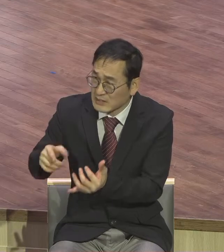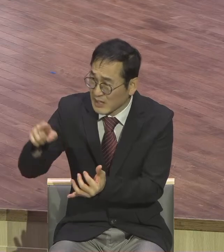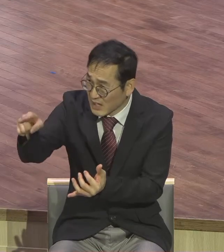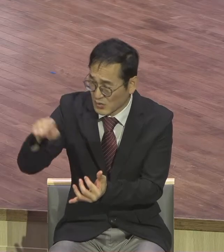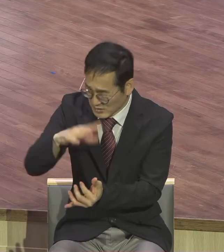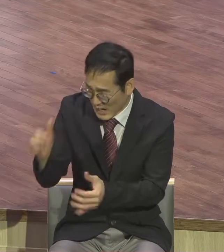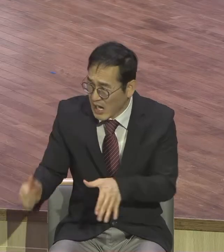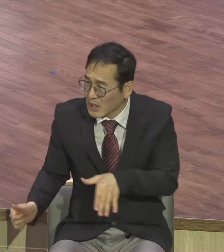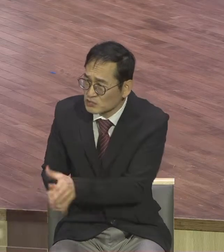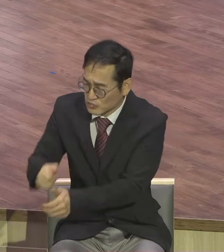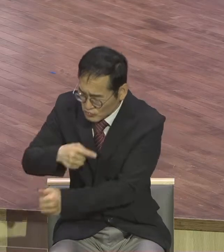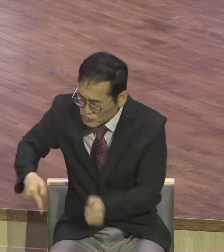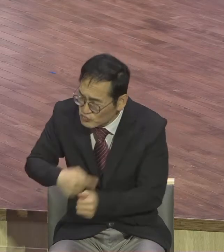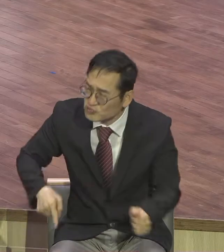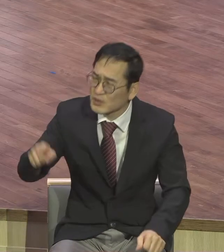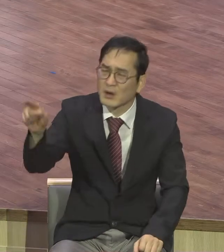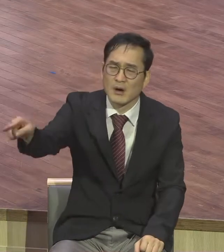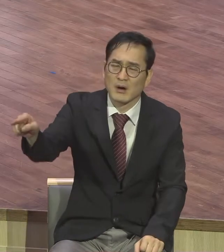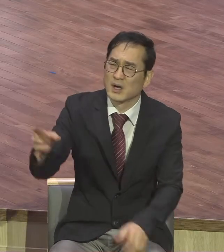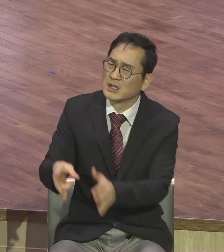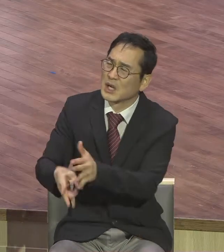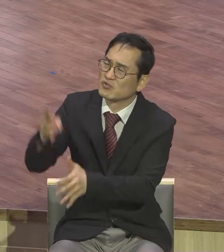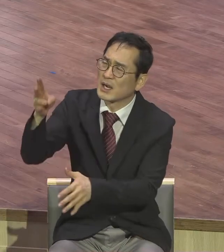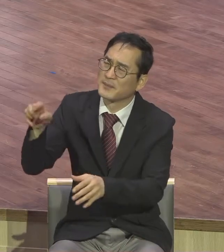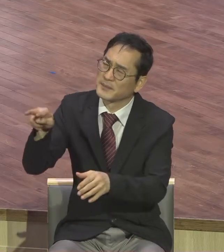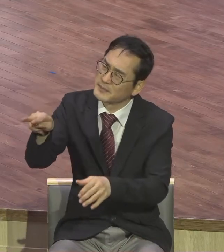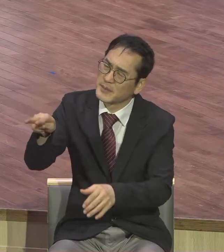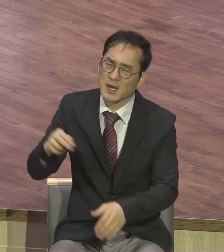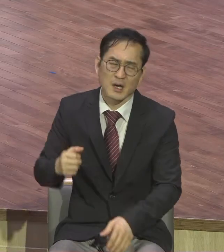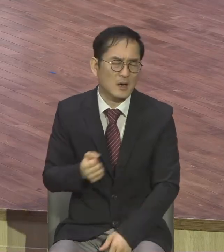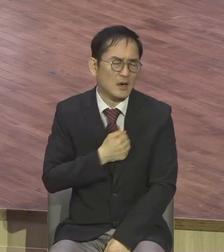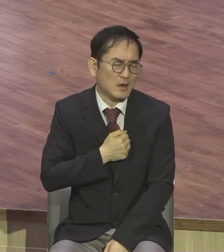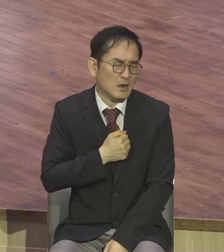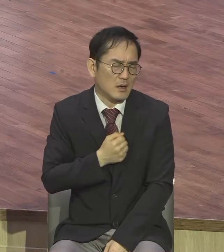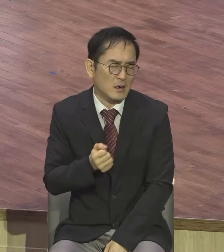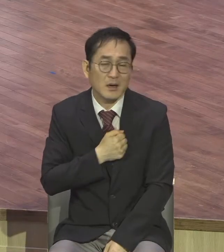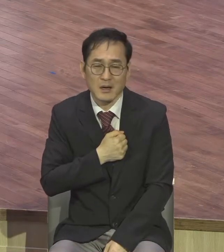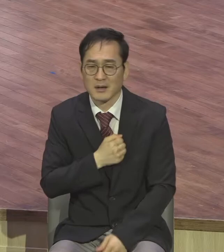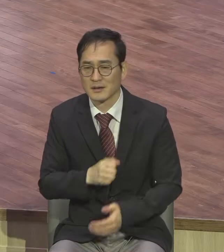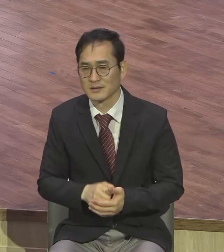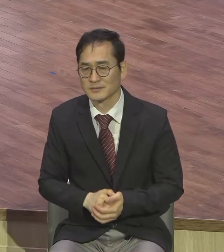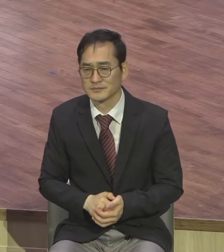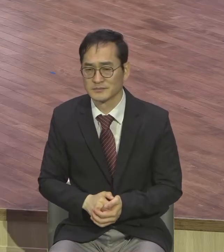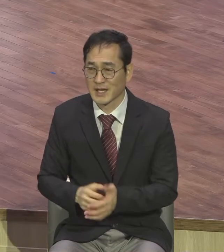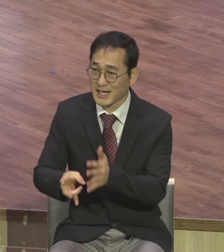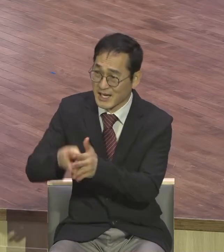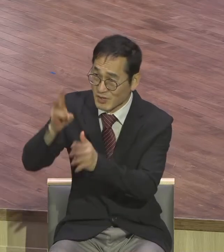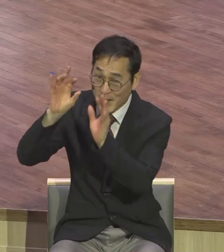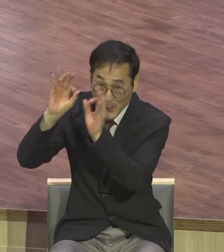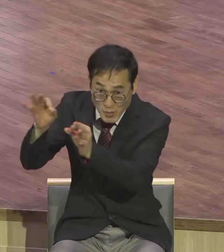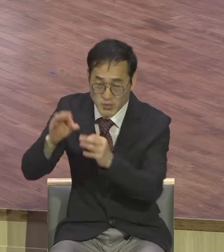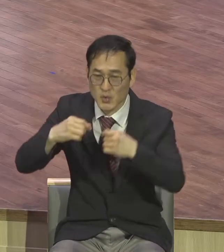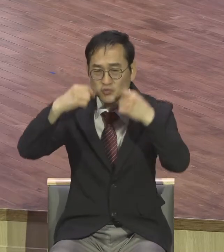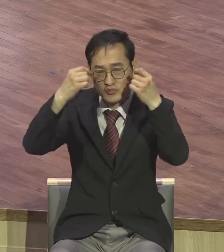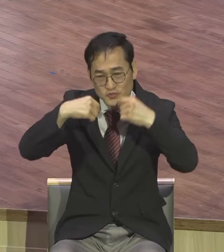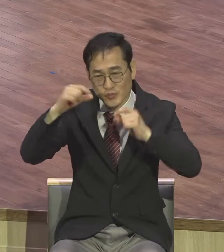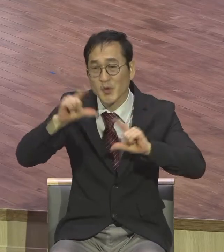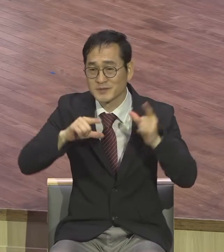예루살렘아 예루살렘아 누가 보면 19장 41절에 보면 예수님께서 예루살렘을 보시고 우신의 모습이 나옵니다 가까이 오사